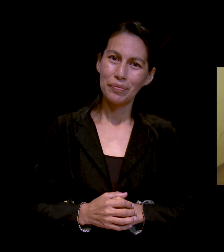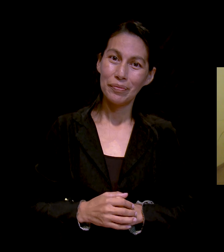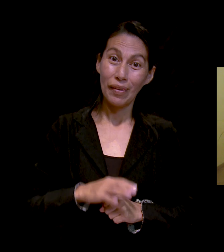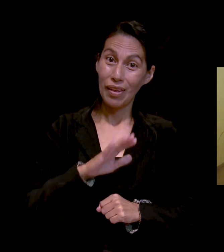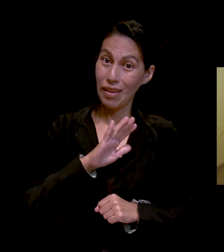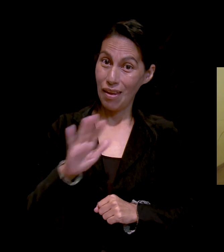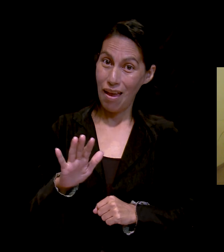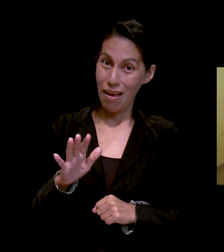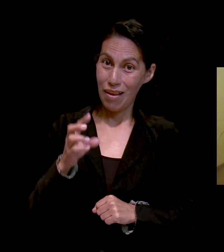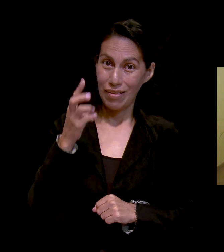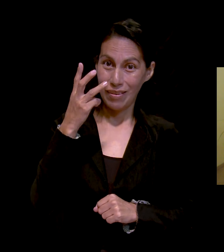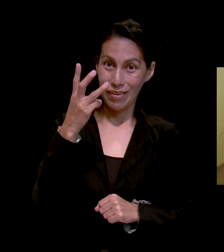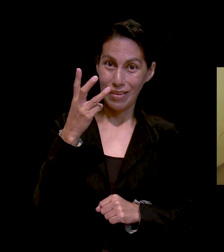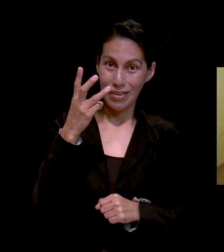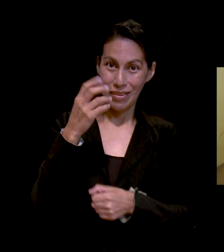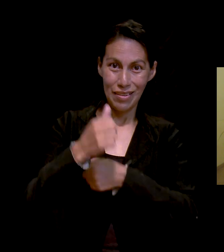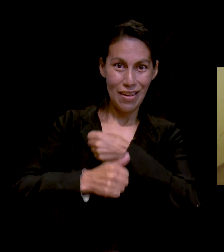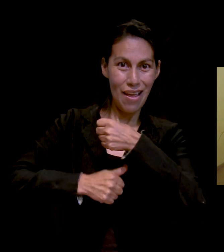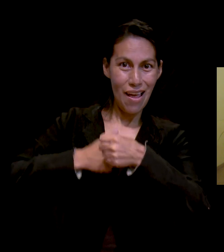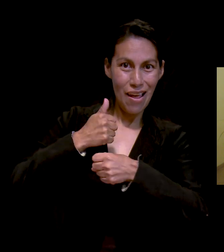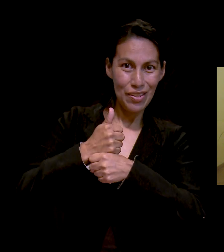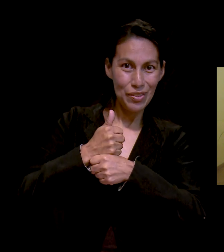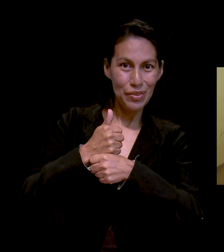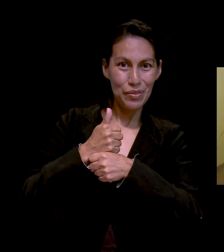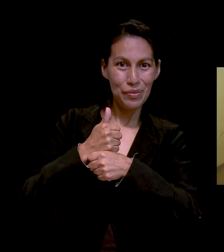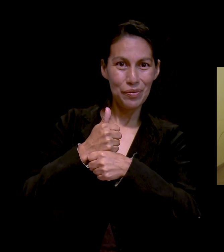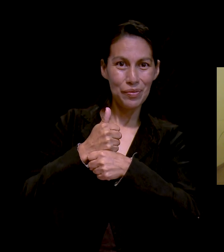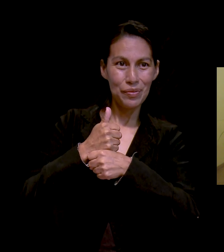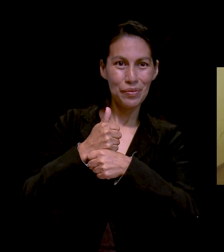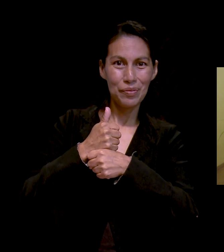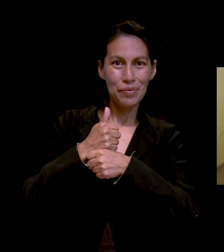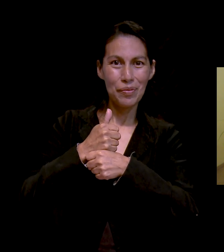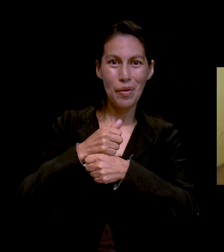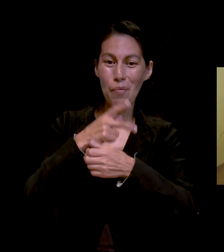ininterrumpidos de transmisión de este programa.